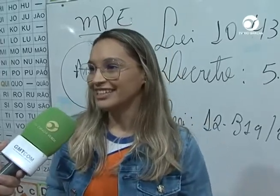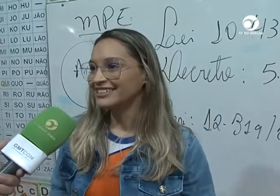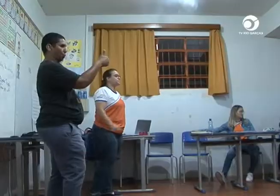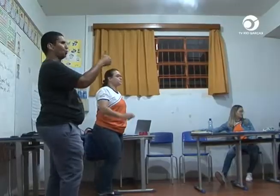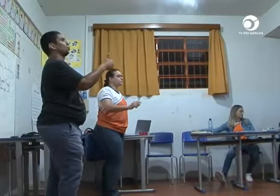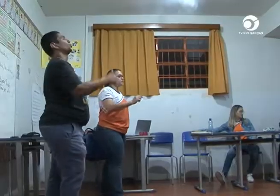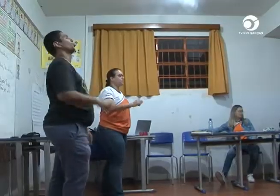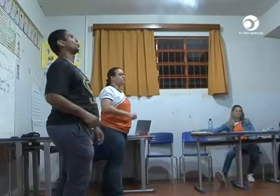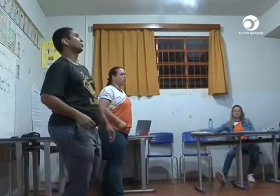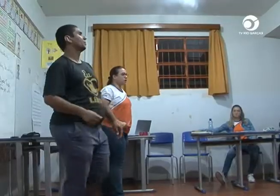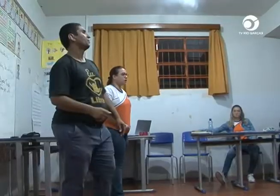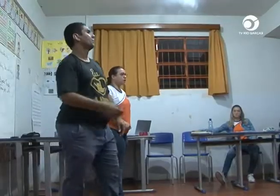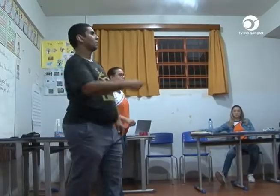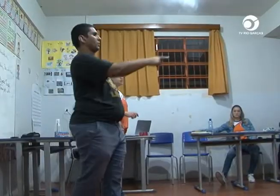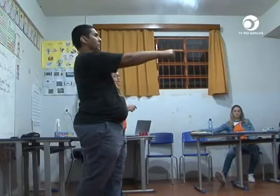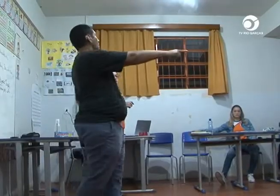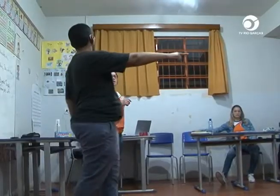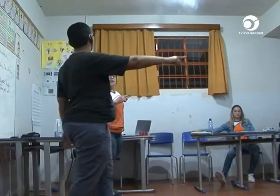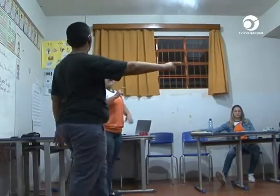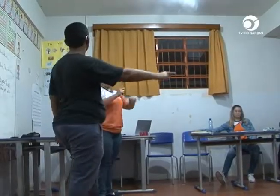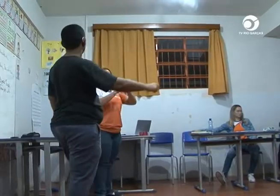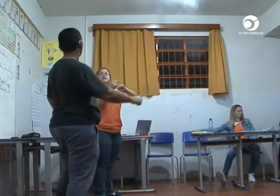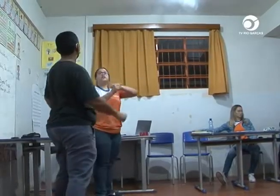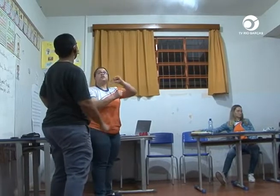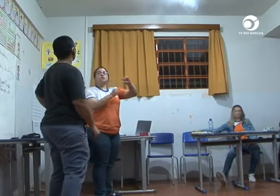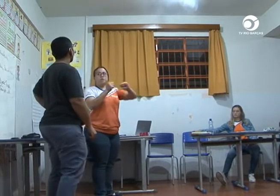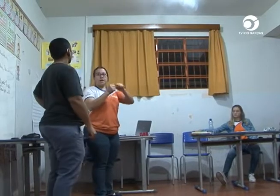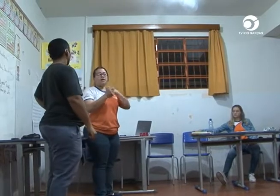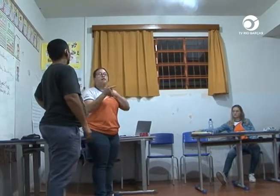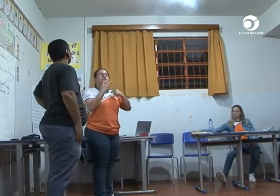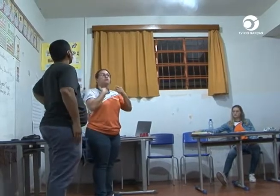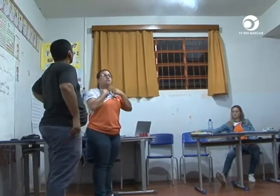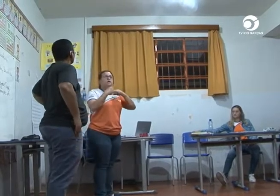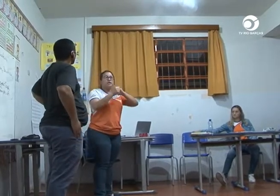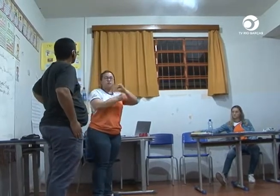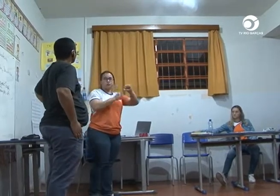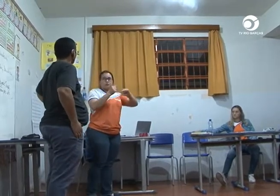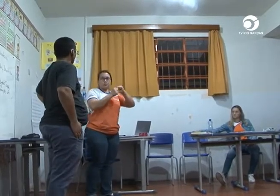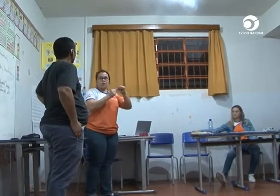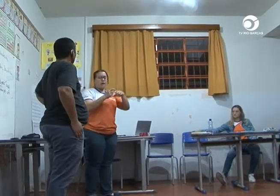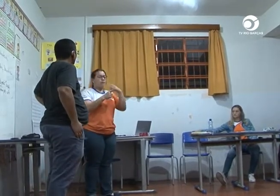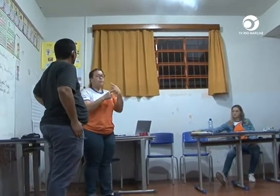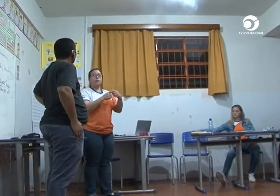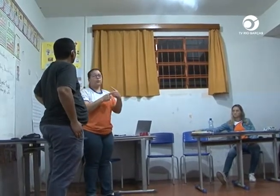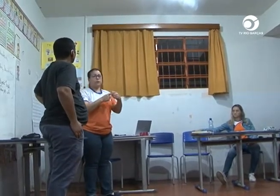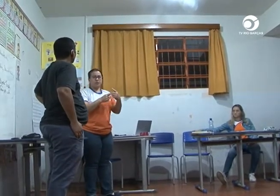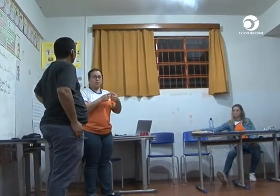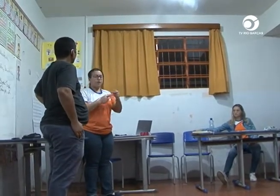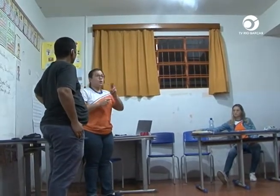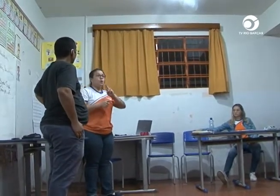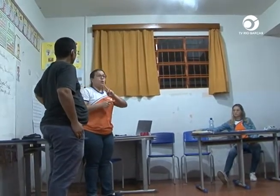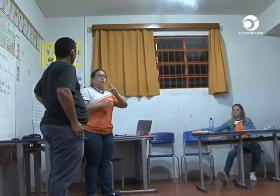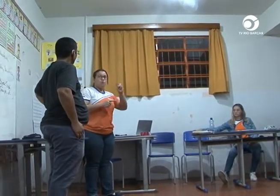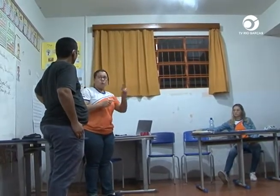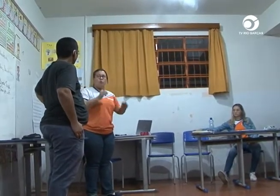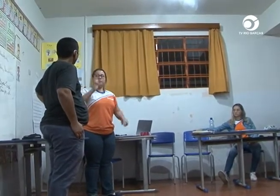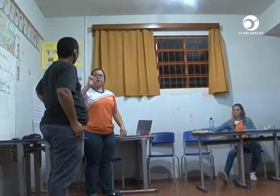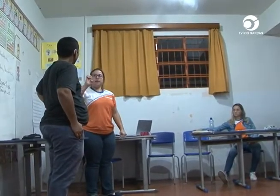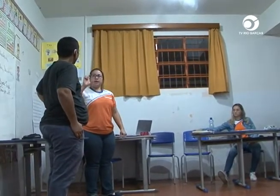Pelo fato de eu ver na minha infância alunos surdos, hoje eu tive a